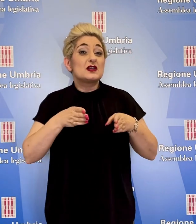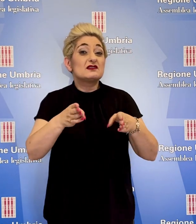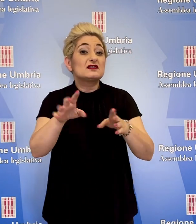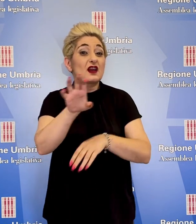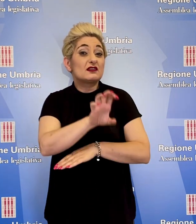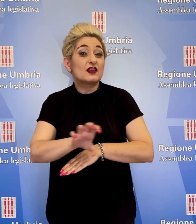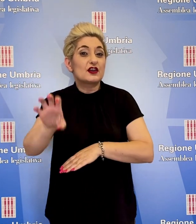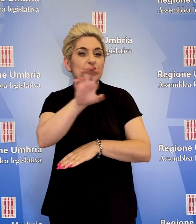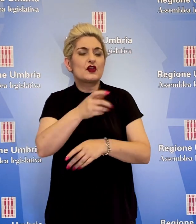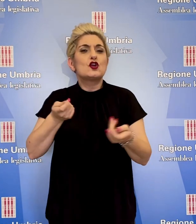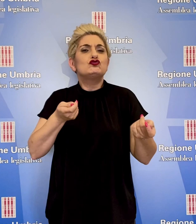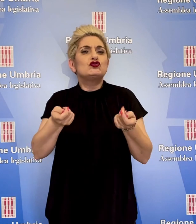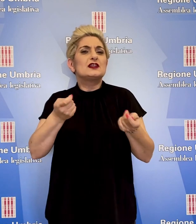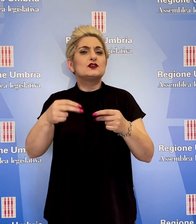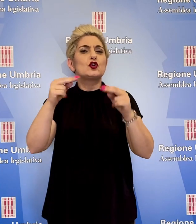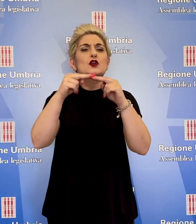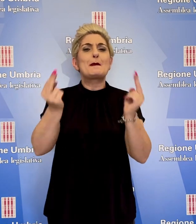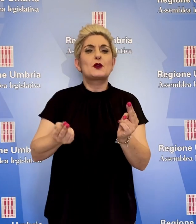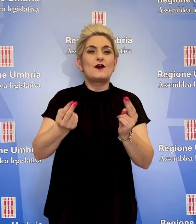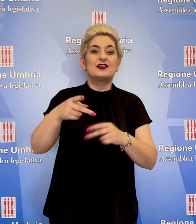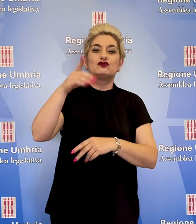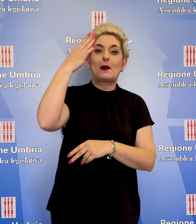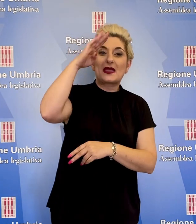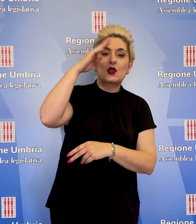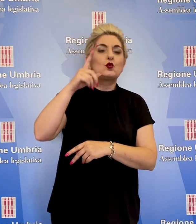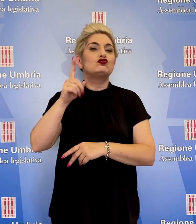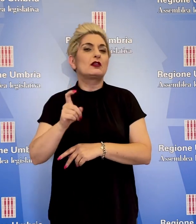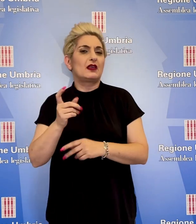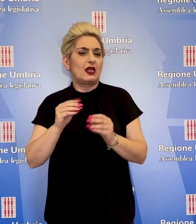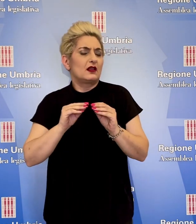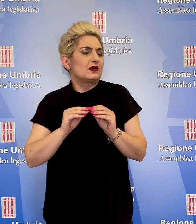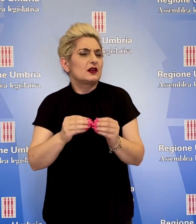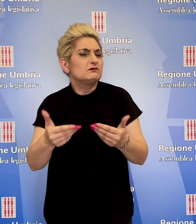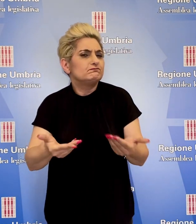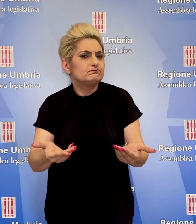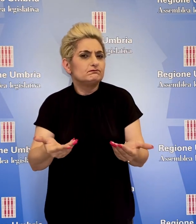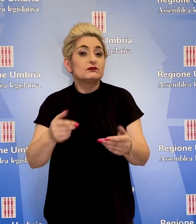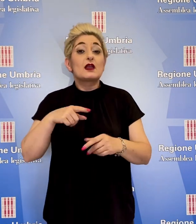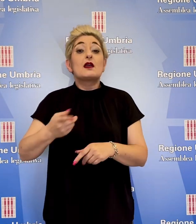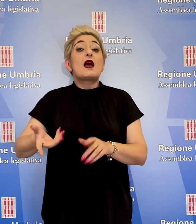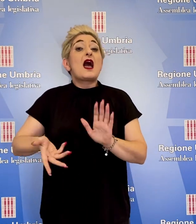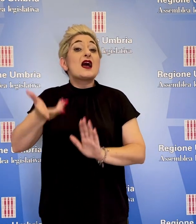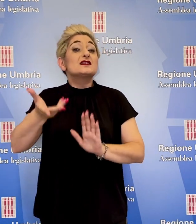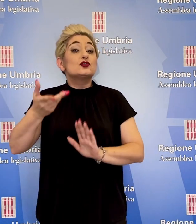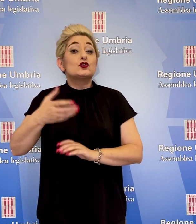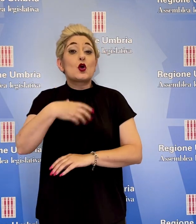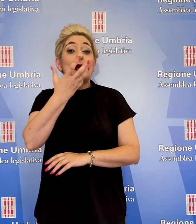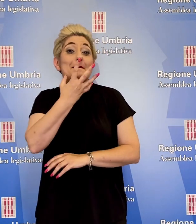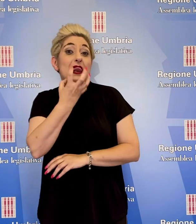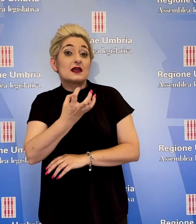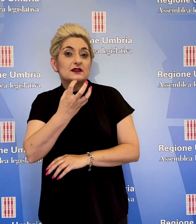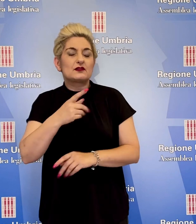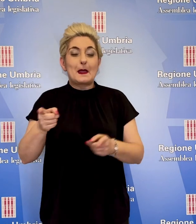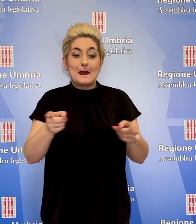strade regionali gestite dalle province di Perugia e Terni. L'assessore Melaseche ha risposto che nel periodo